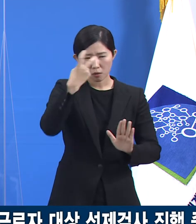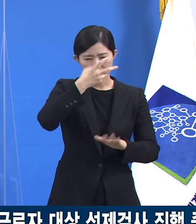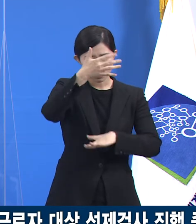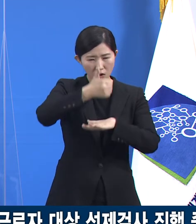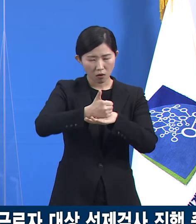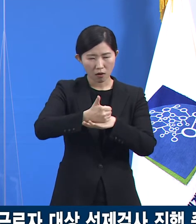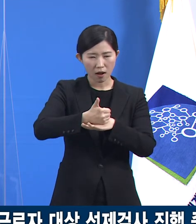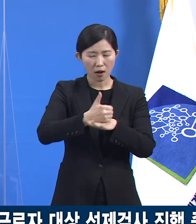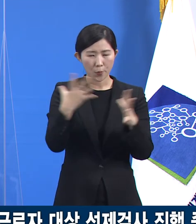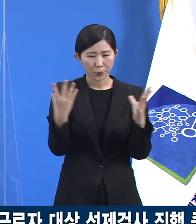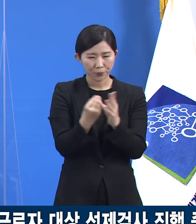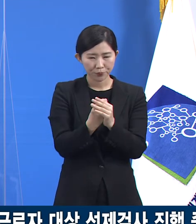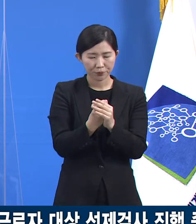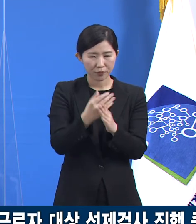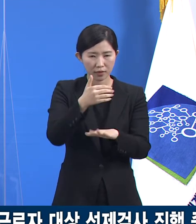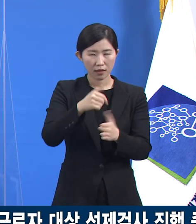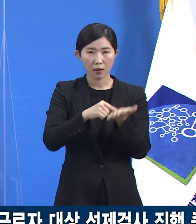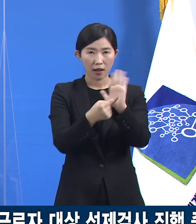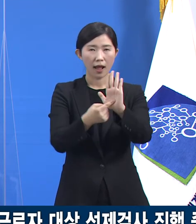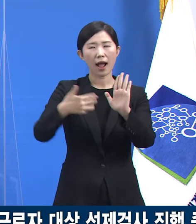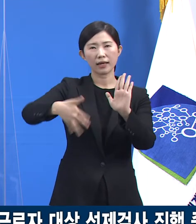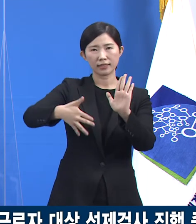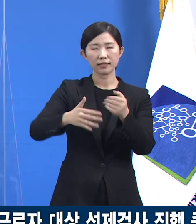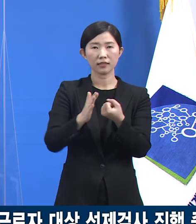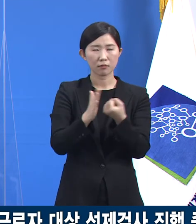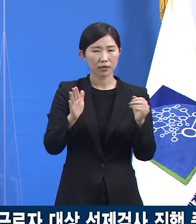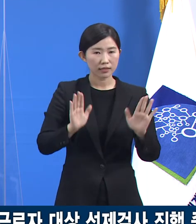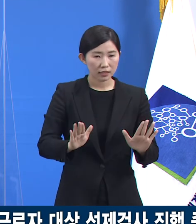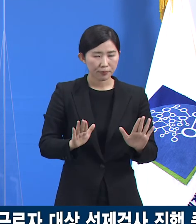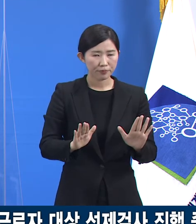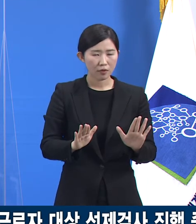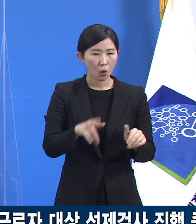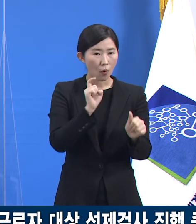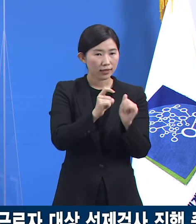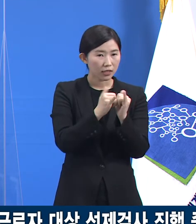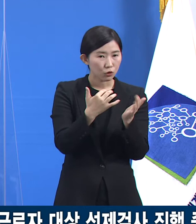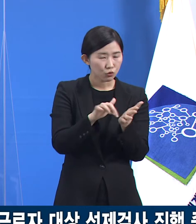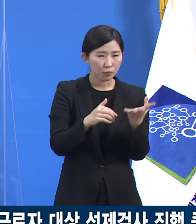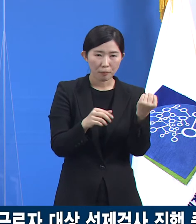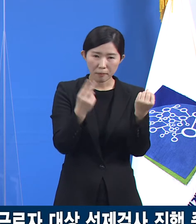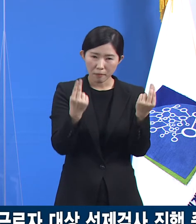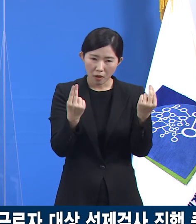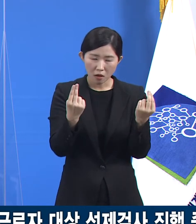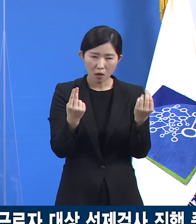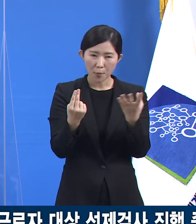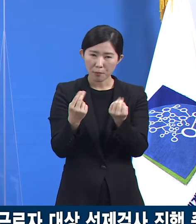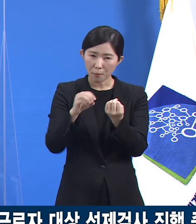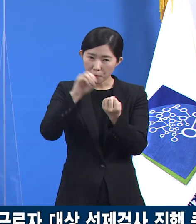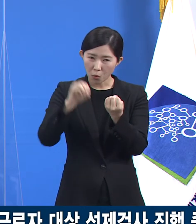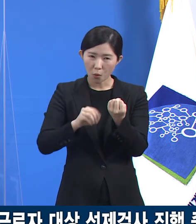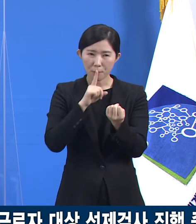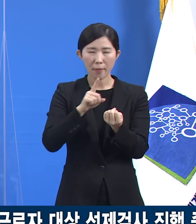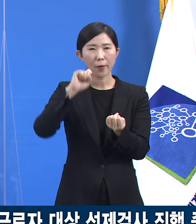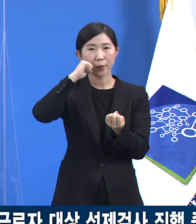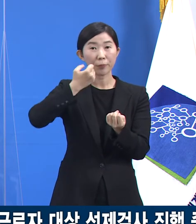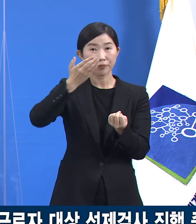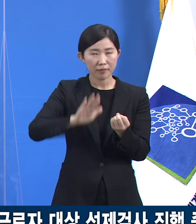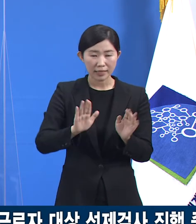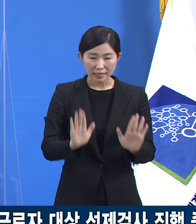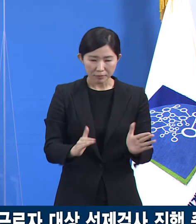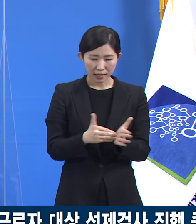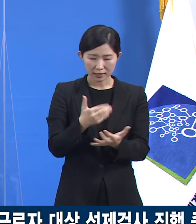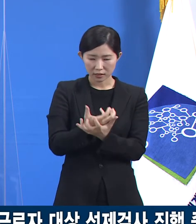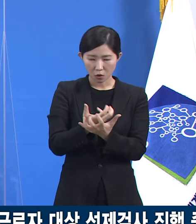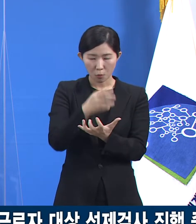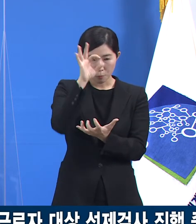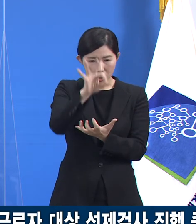경우가 다수 있어 양성률을 정확하게 언급하기는 곤란하지만 현재까지 자료로는 최소 0.19